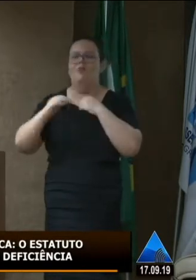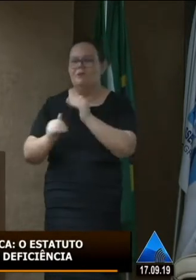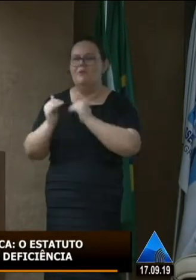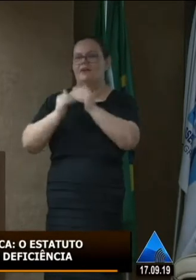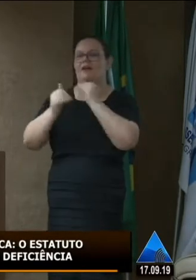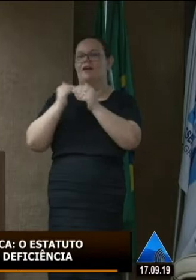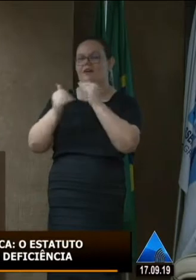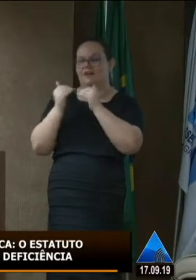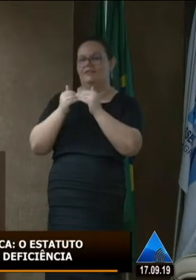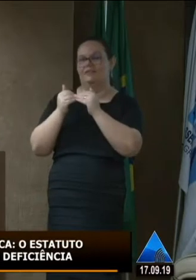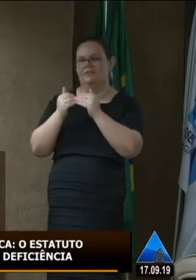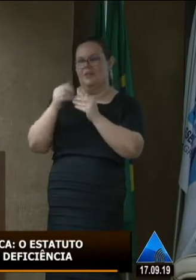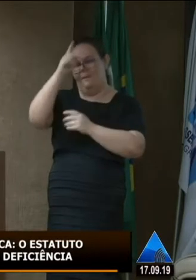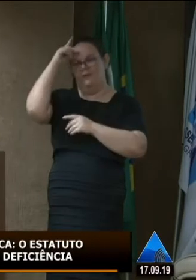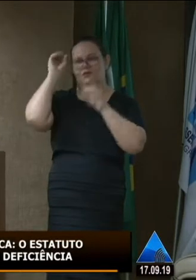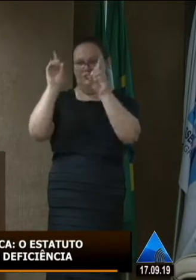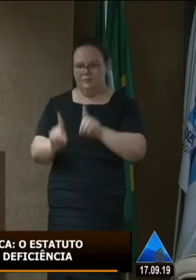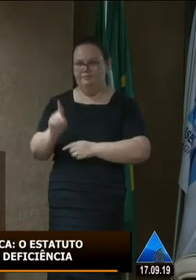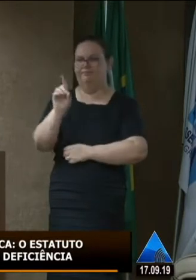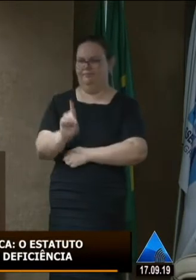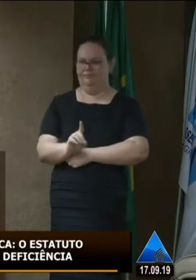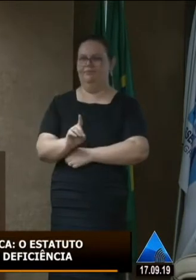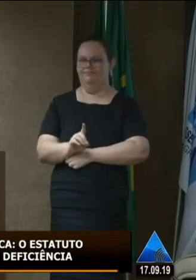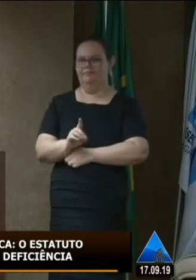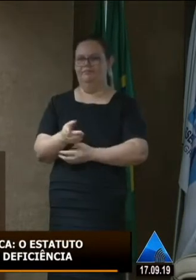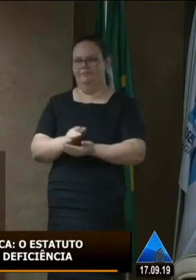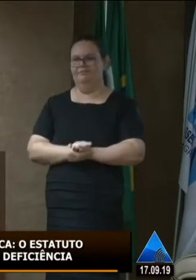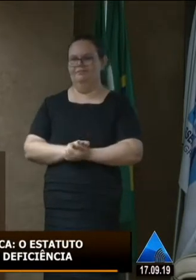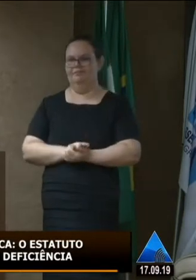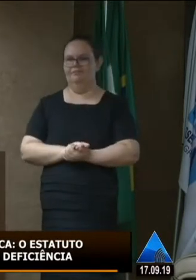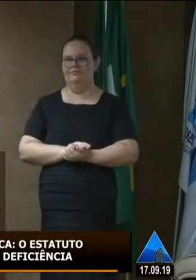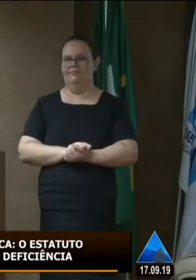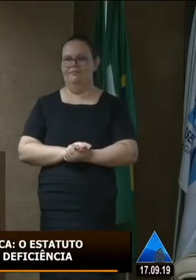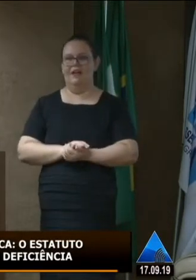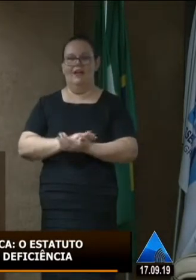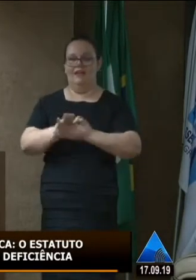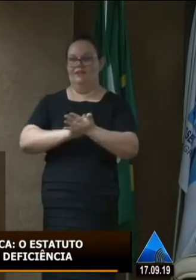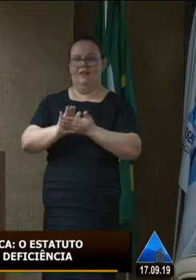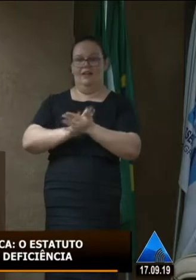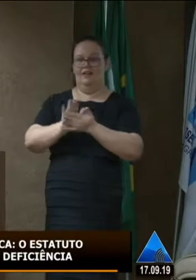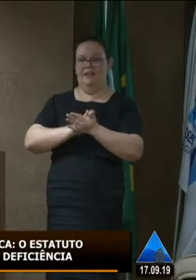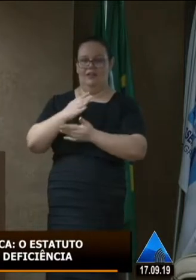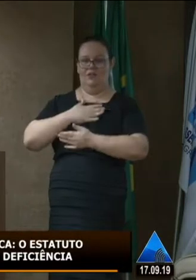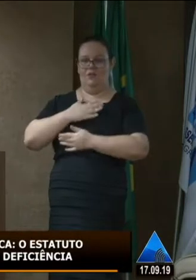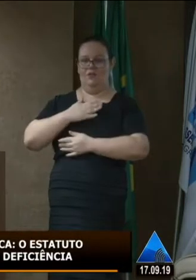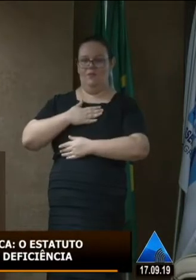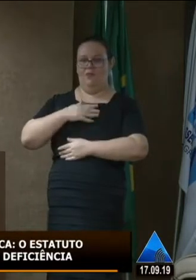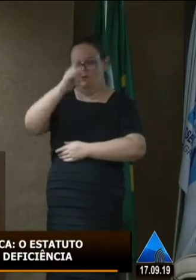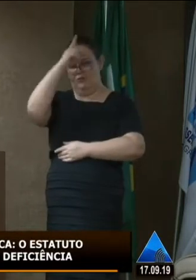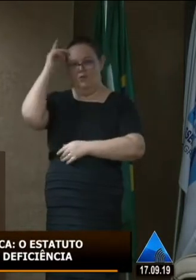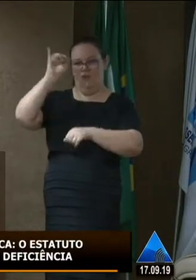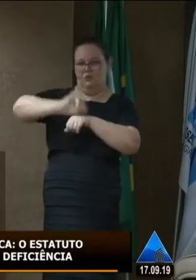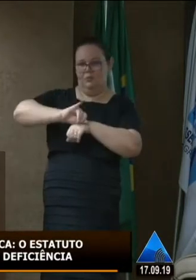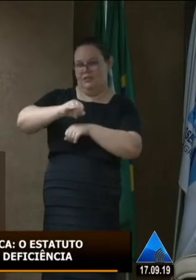convenção internacional sobre o direito das pessoas com deficiência que foi o nada sobre nós sem nós então é um momento realmente de fato